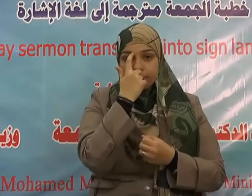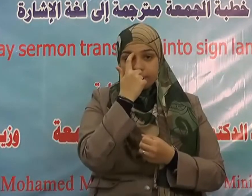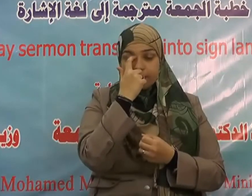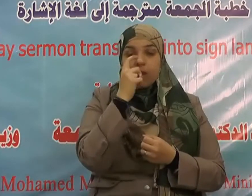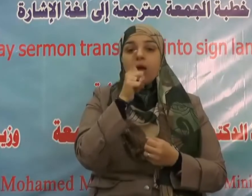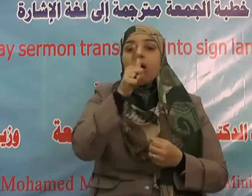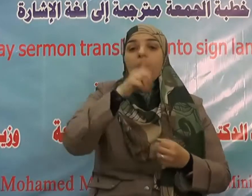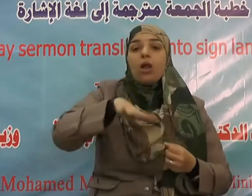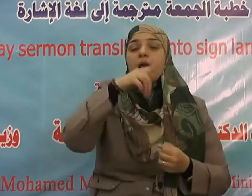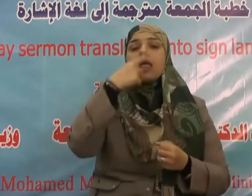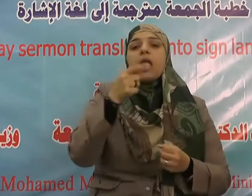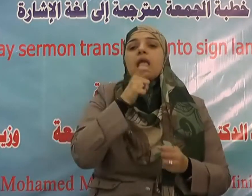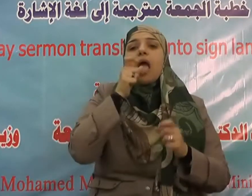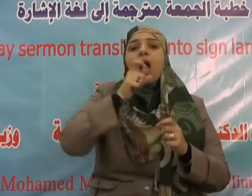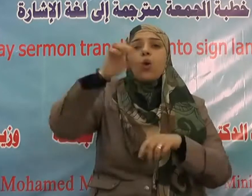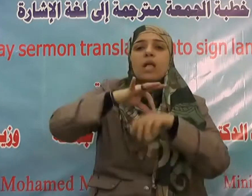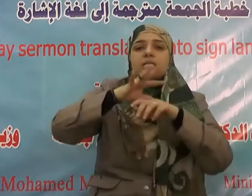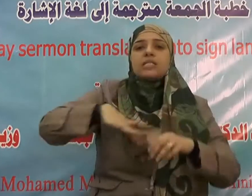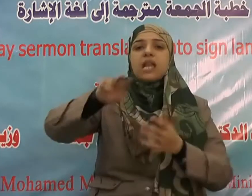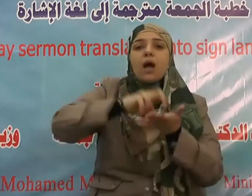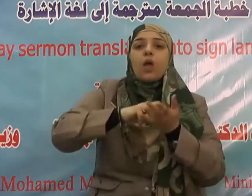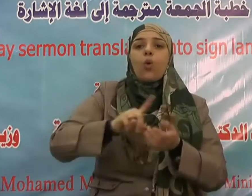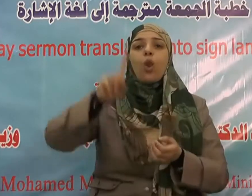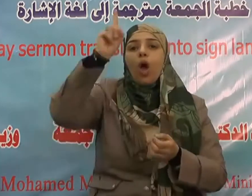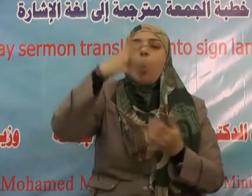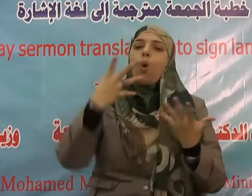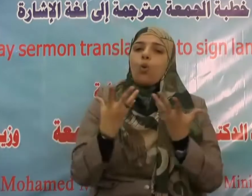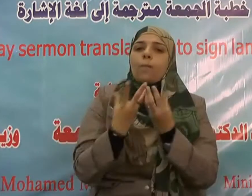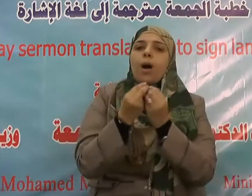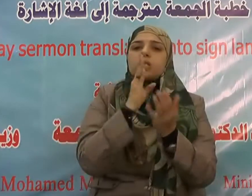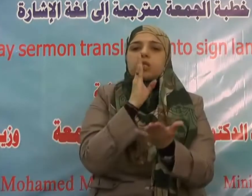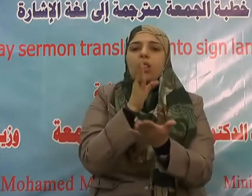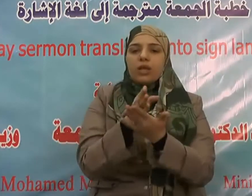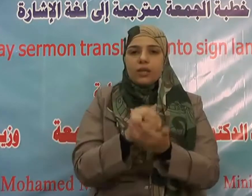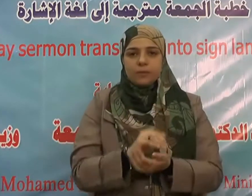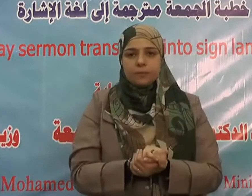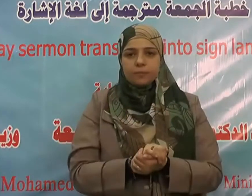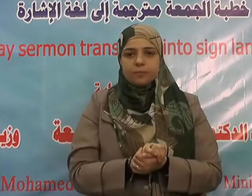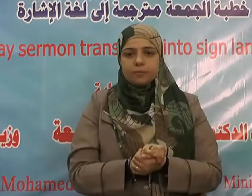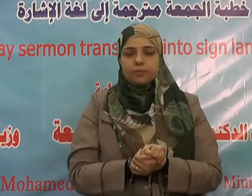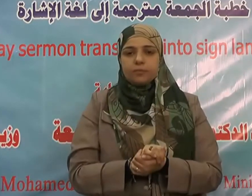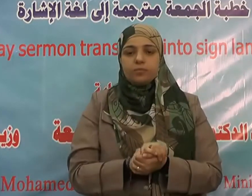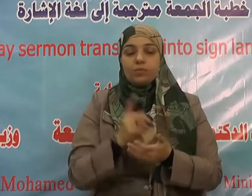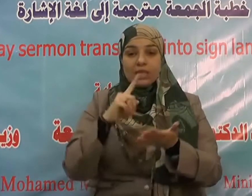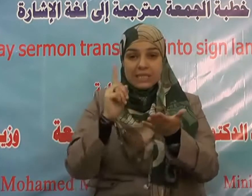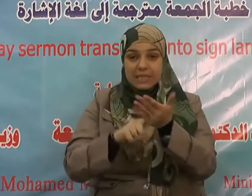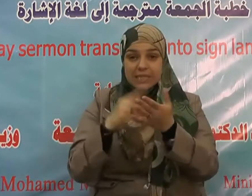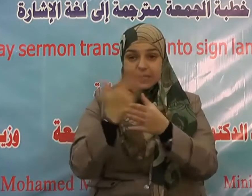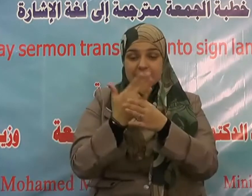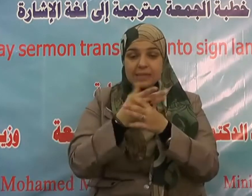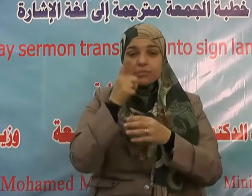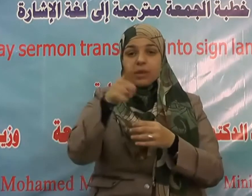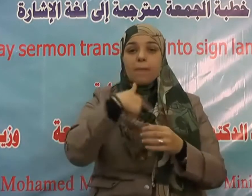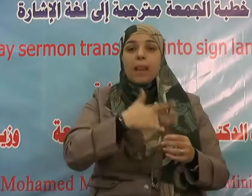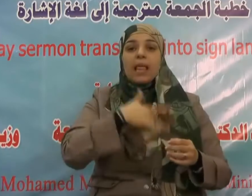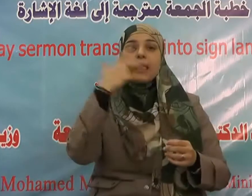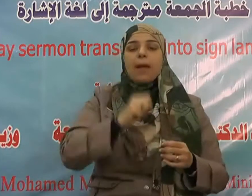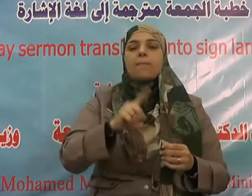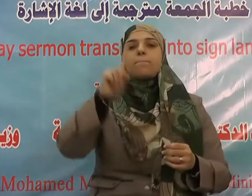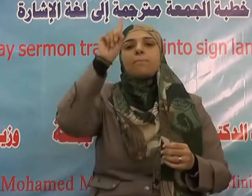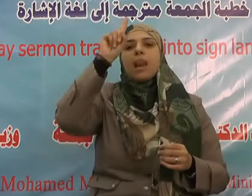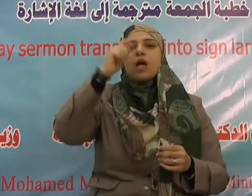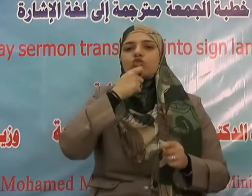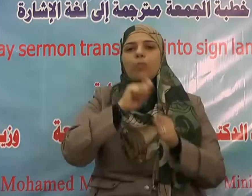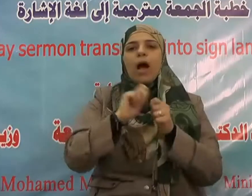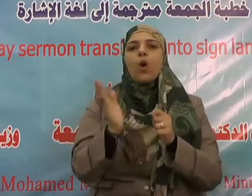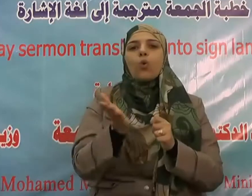قضاه الله عز وجل هو خير له يقول الحق سبحانه وتعالى